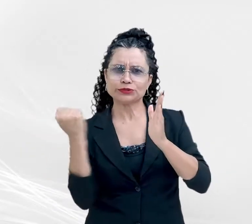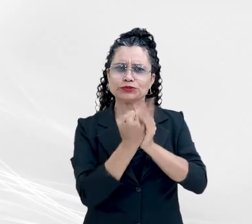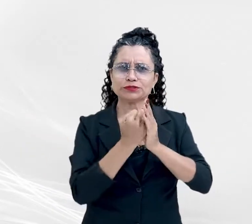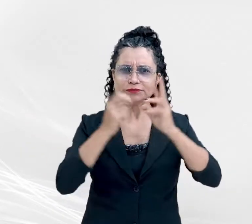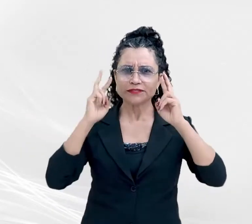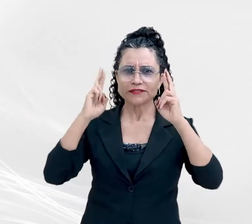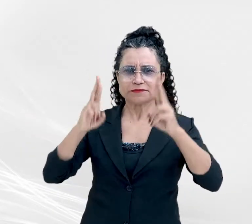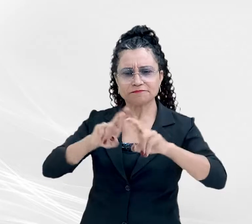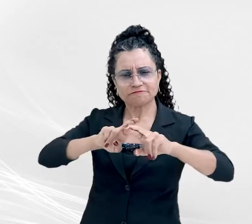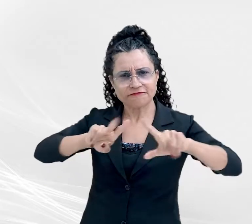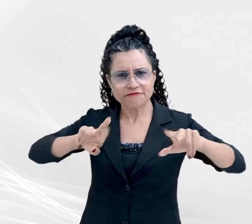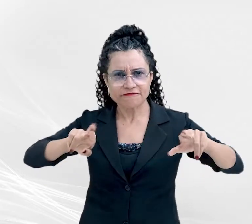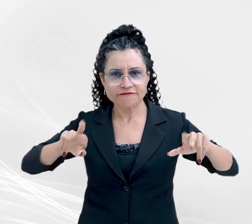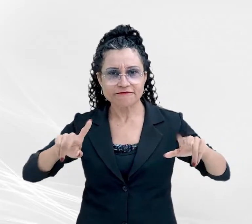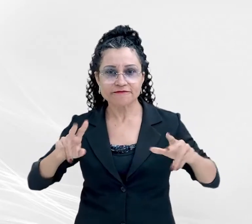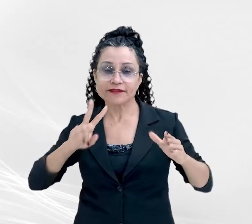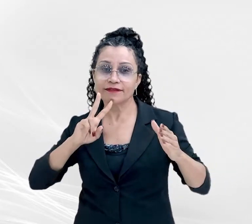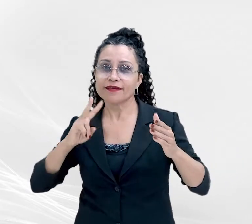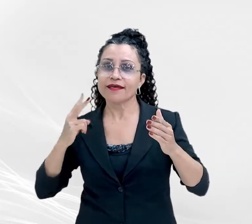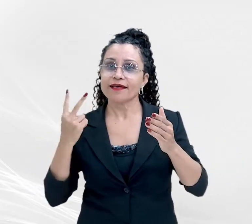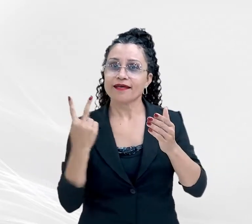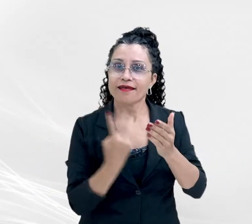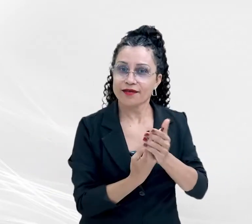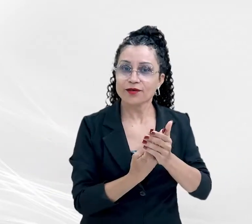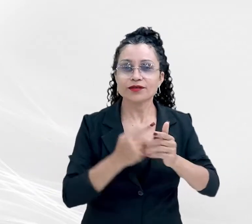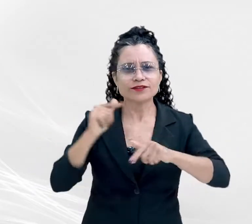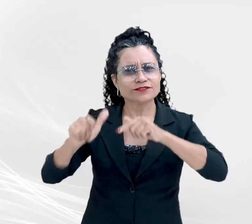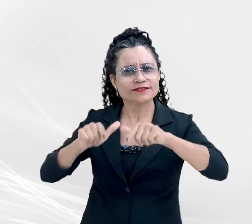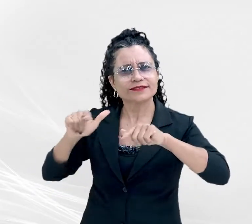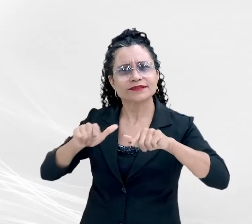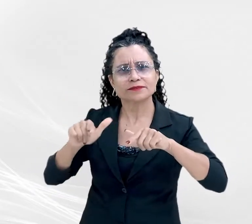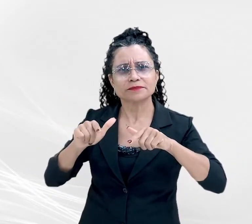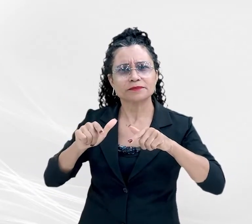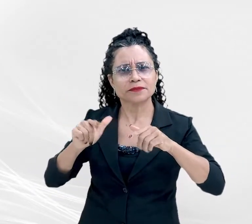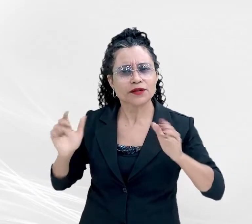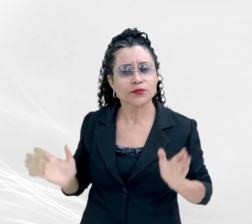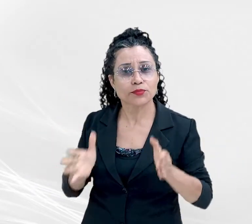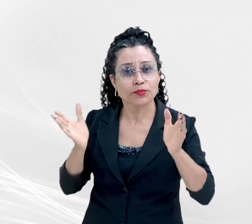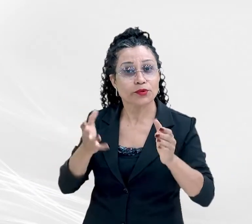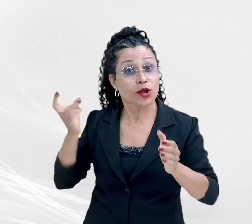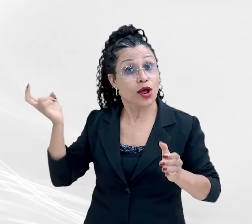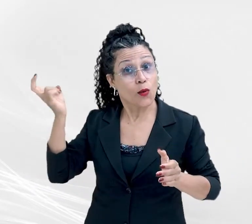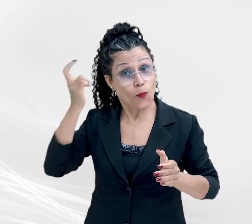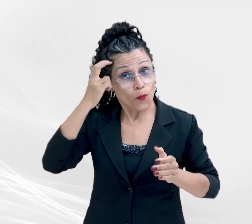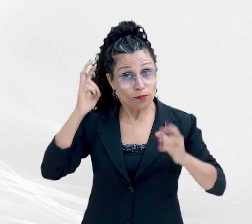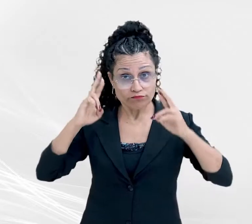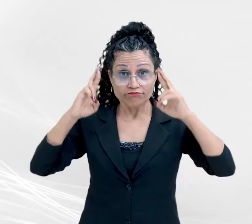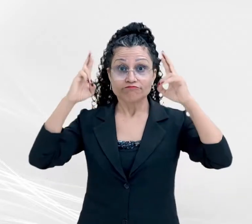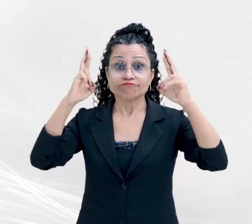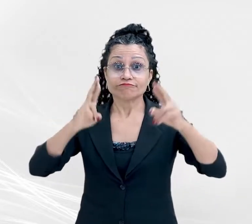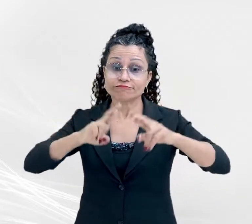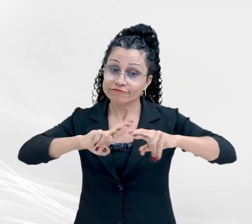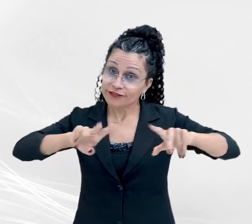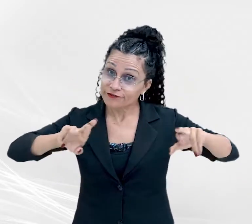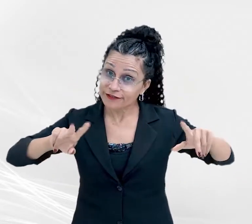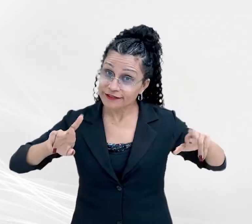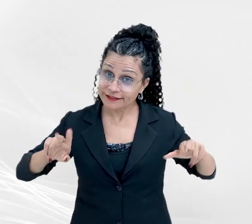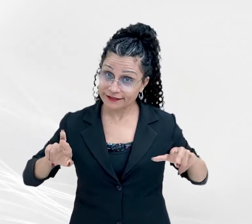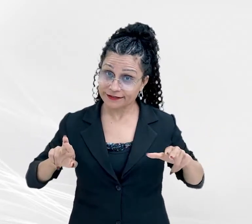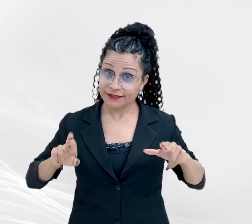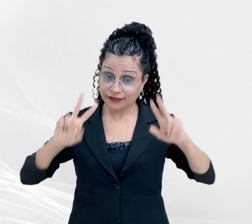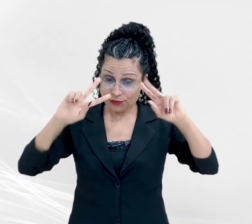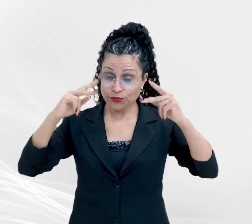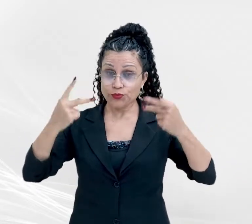e Diversidade, em reconhecimento às ações que promovem a cultura do respeito à diversidade humana e ao